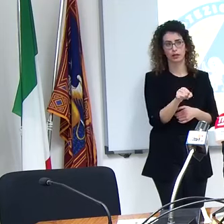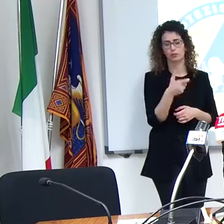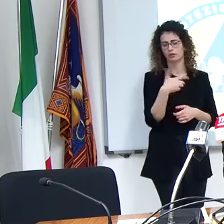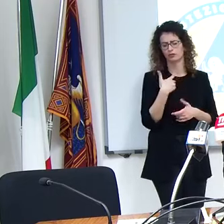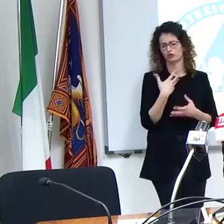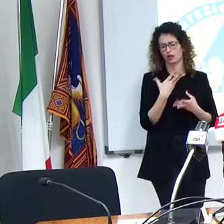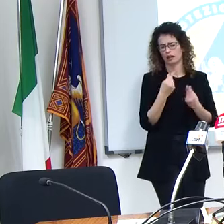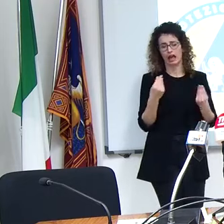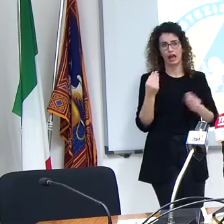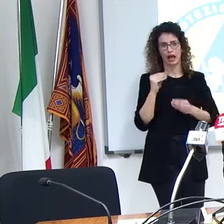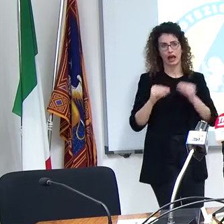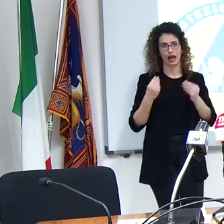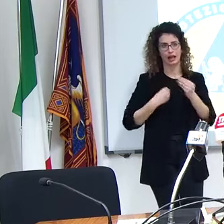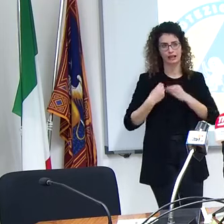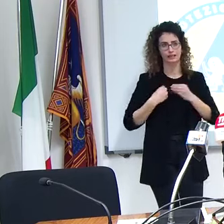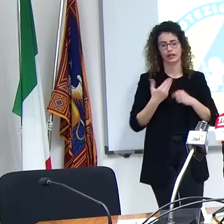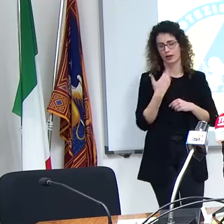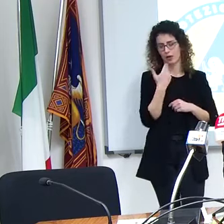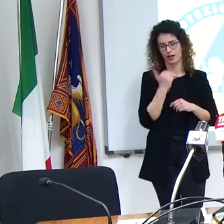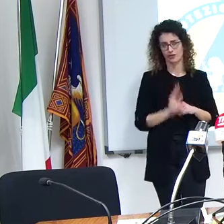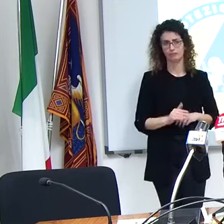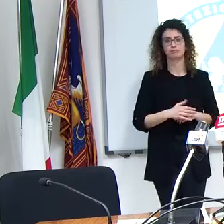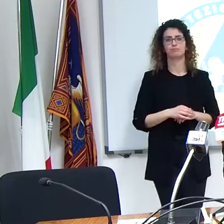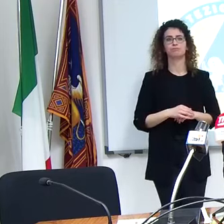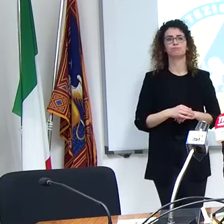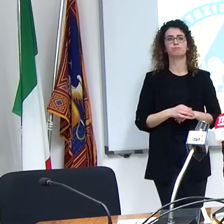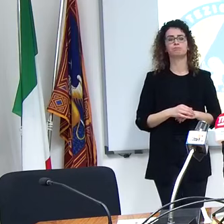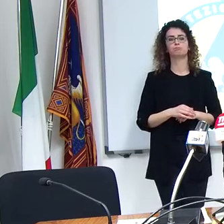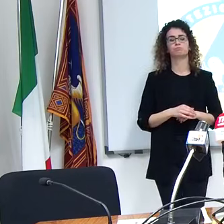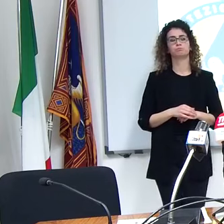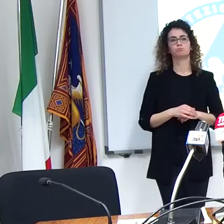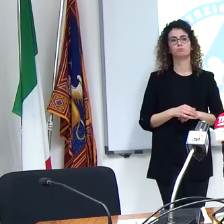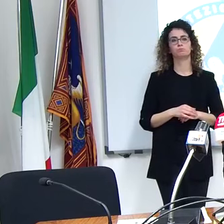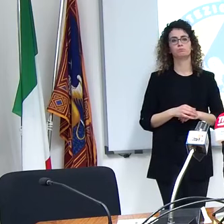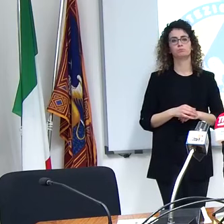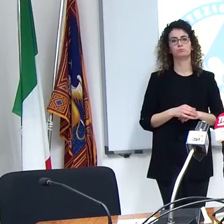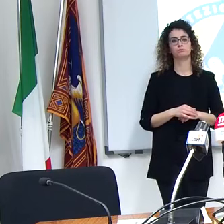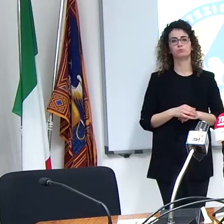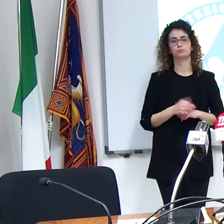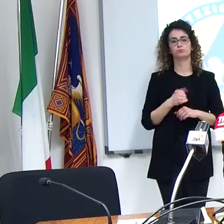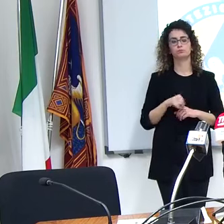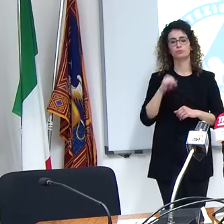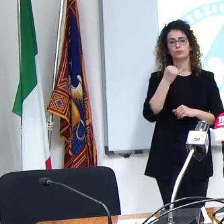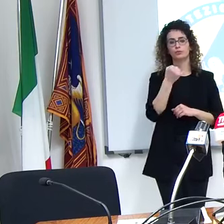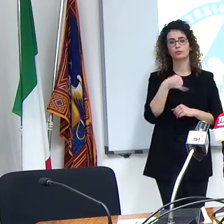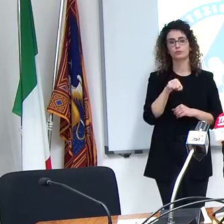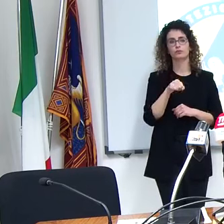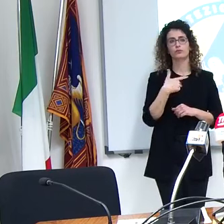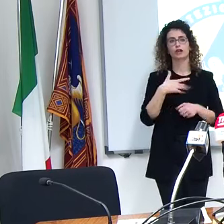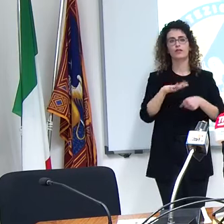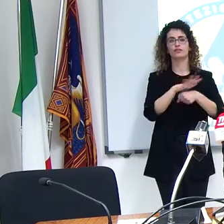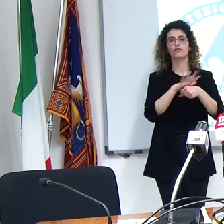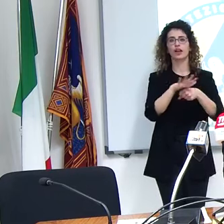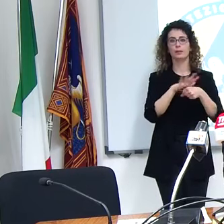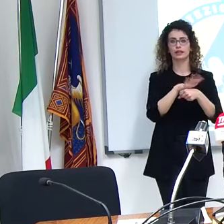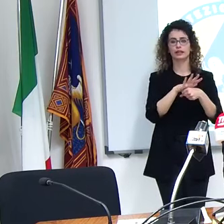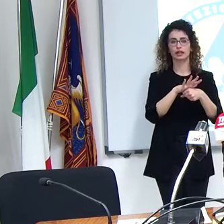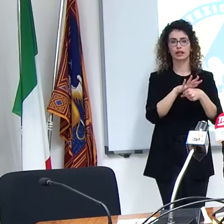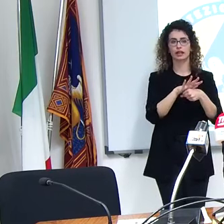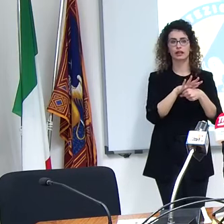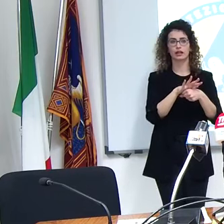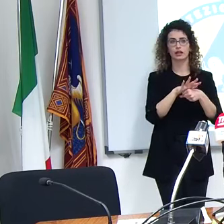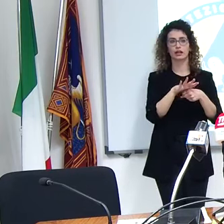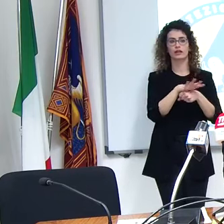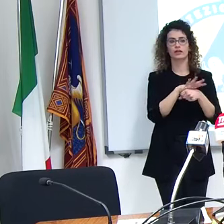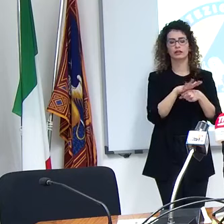tante di domande che evito allora per quanto riguarda le famiglie che naturalmente sono un po'